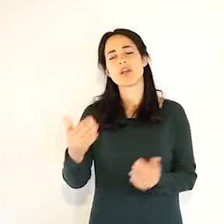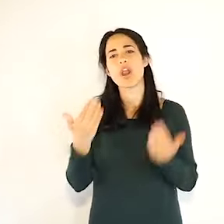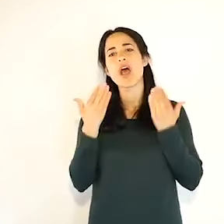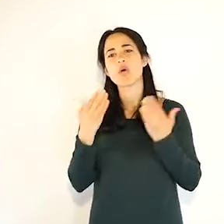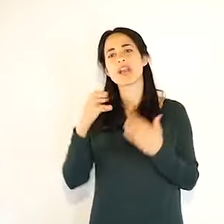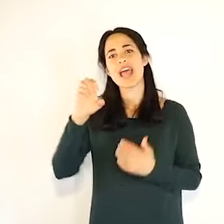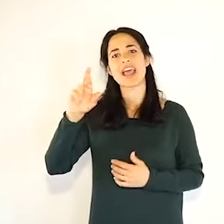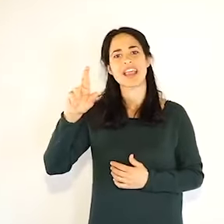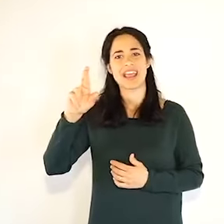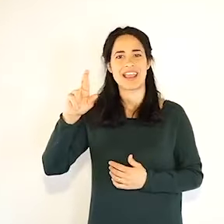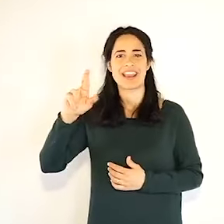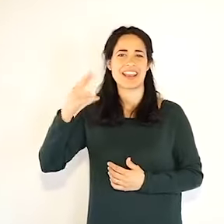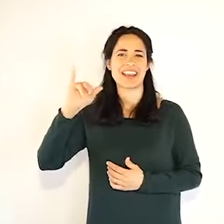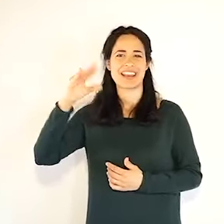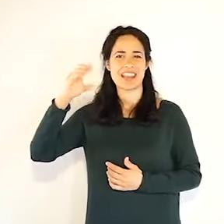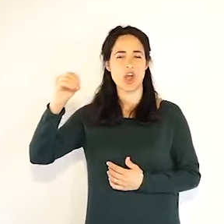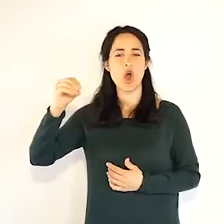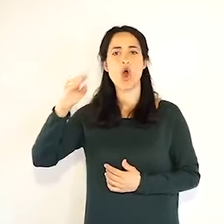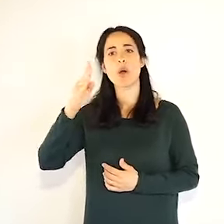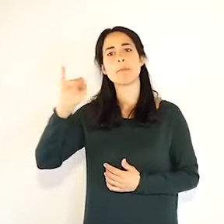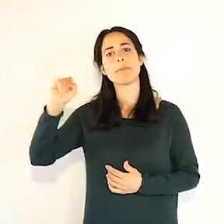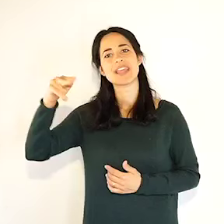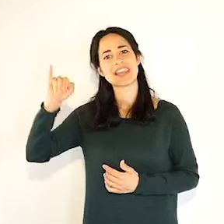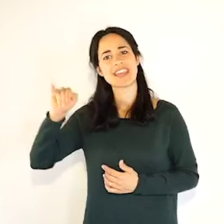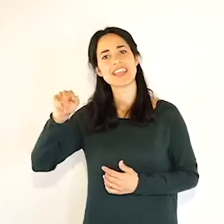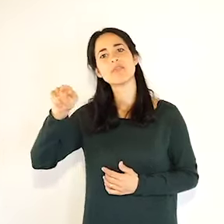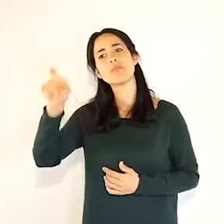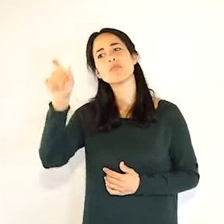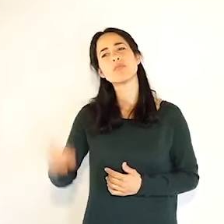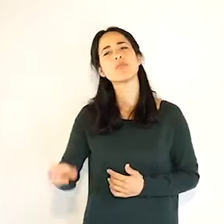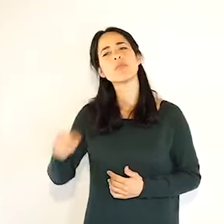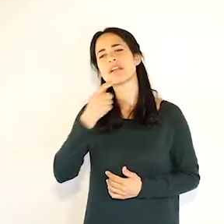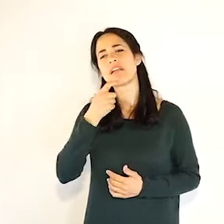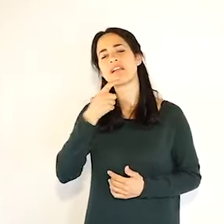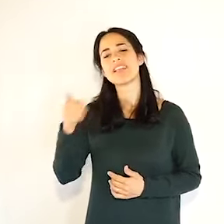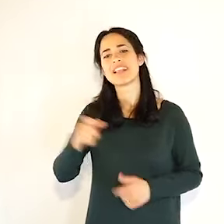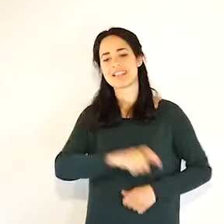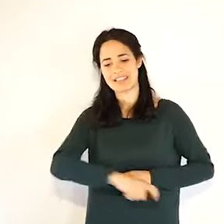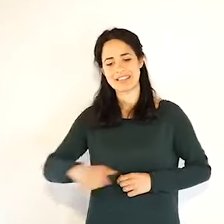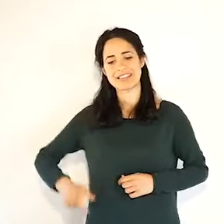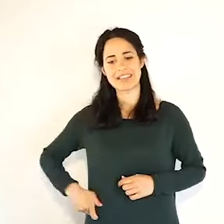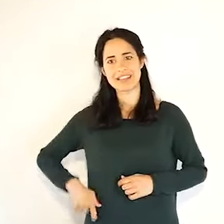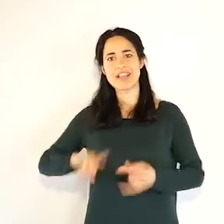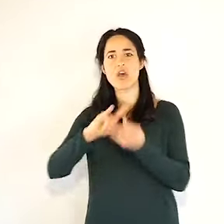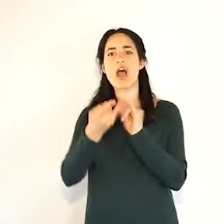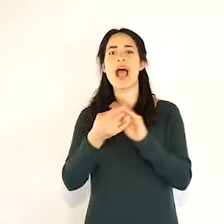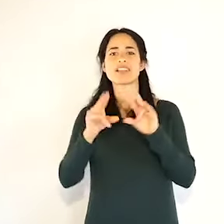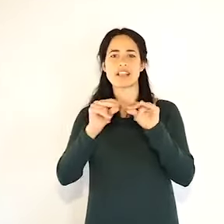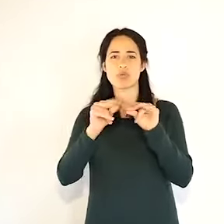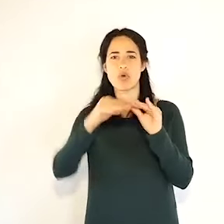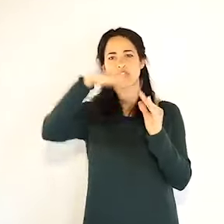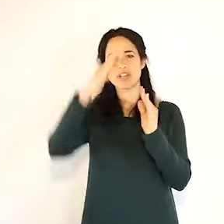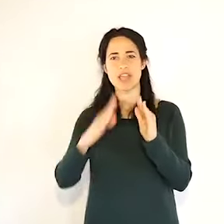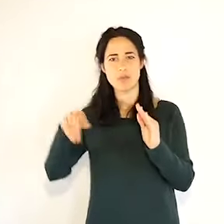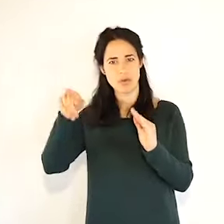auguri a Enrico Bini che è il sindaco di Castelnuovo di Castelnuovo Nemonti